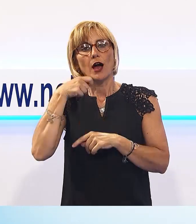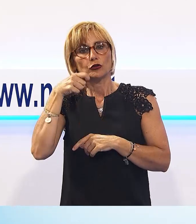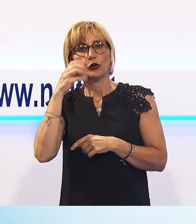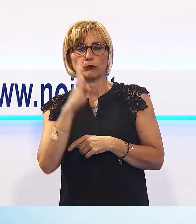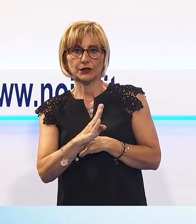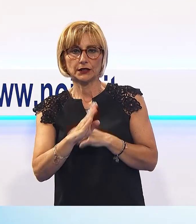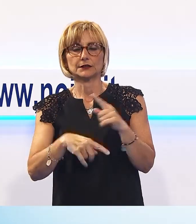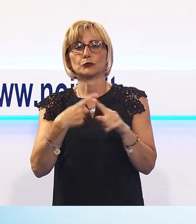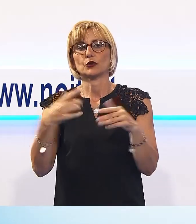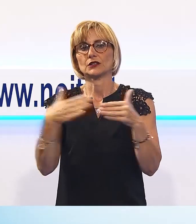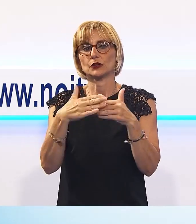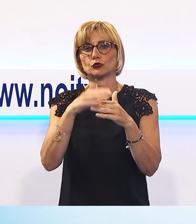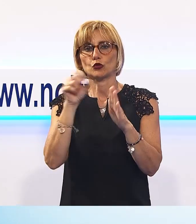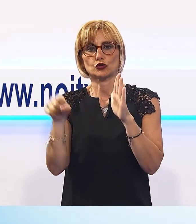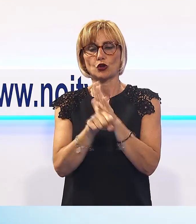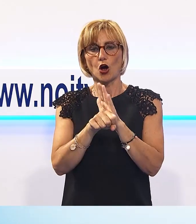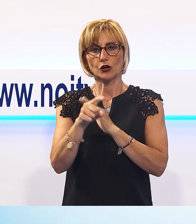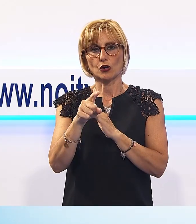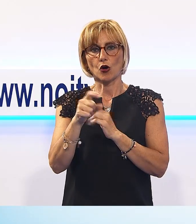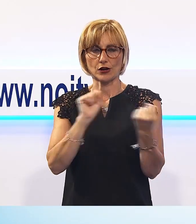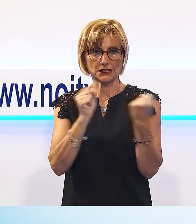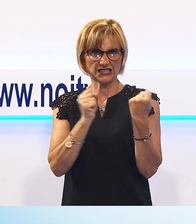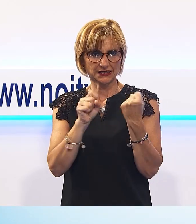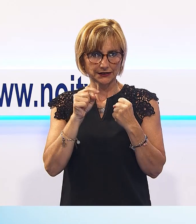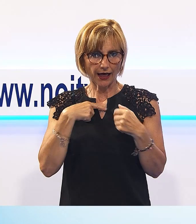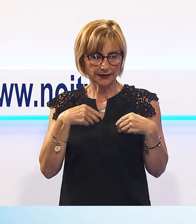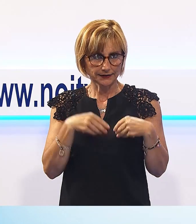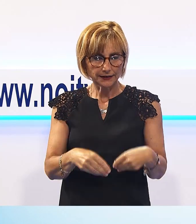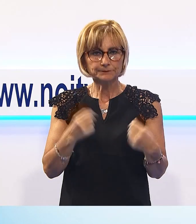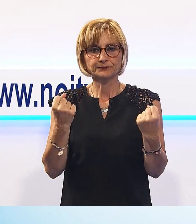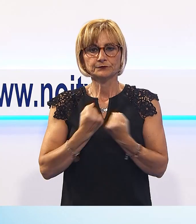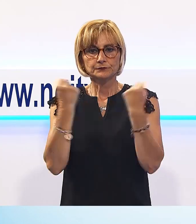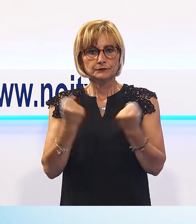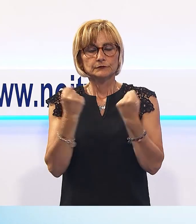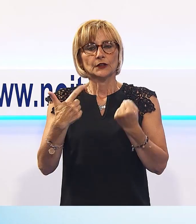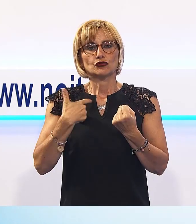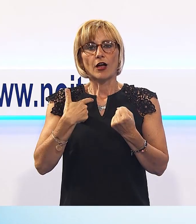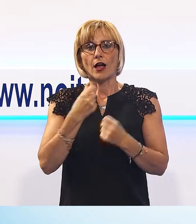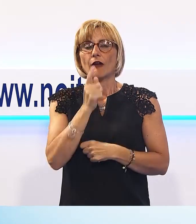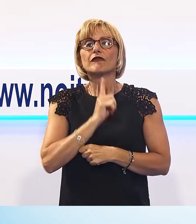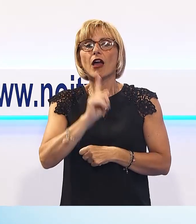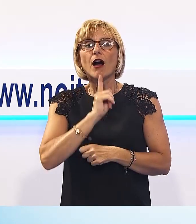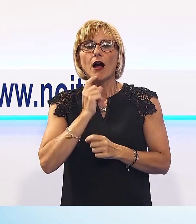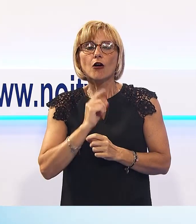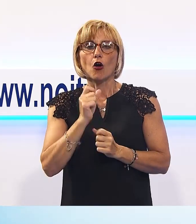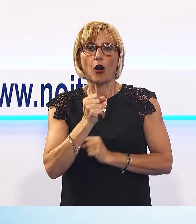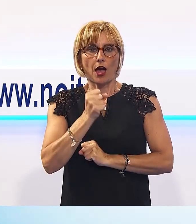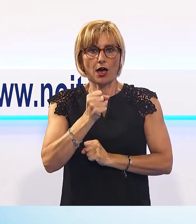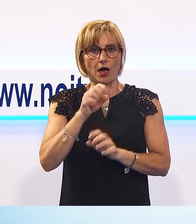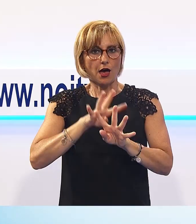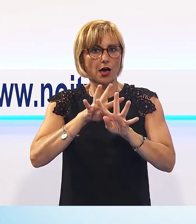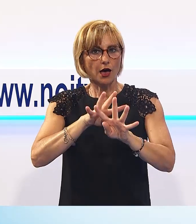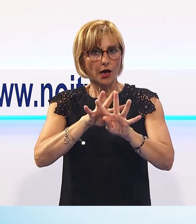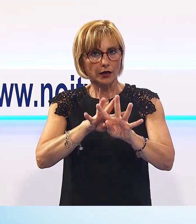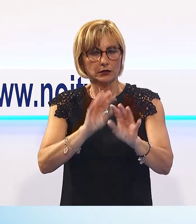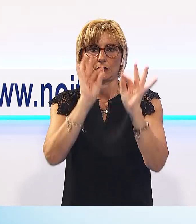Luciani, dell'Istituto Storico della Resistenza. L'iniziativa si concluderà con una fiaccolata al cippo commemorativo e con la deposizione di